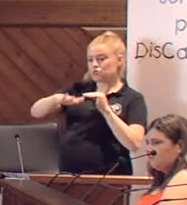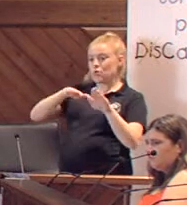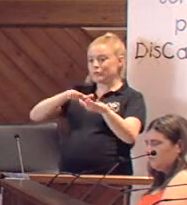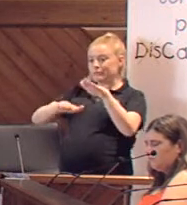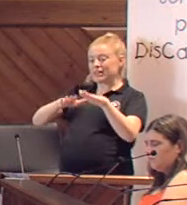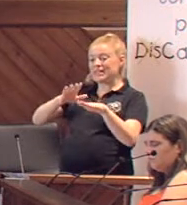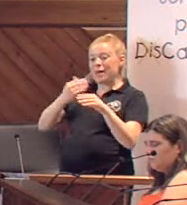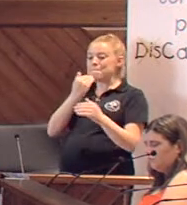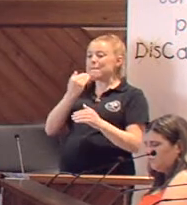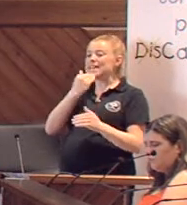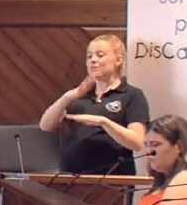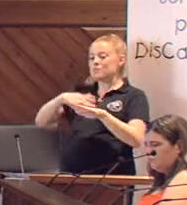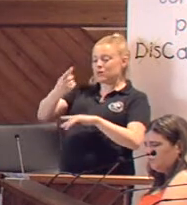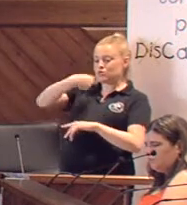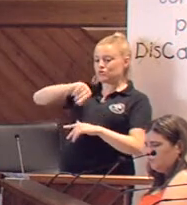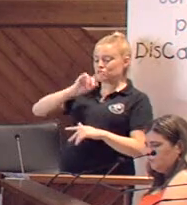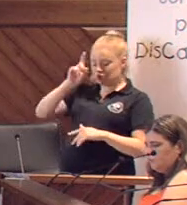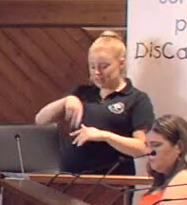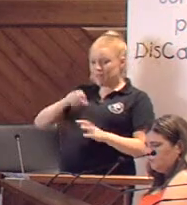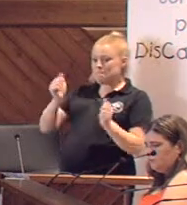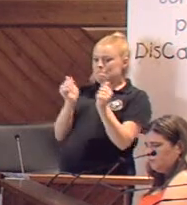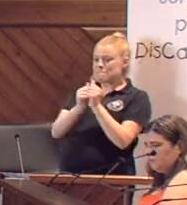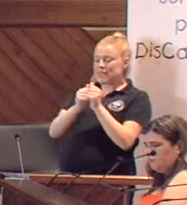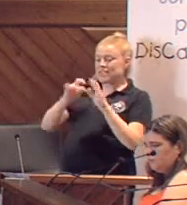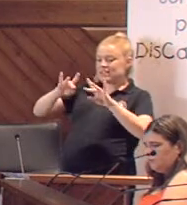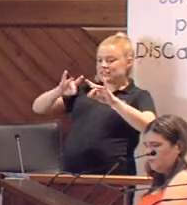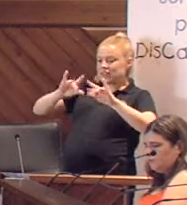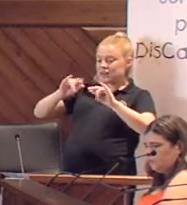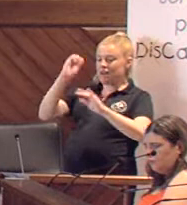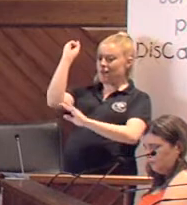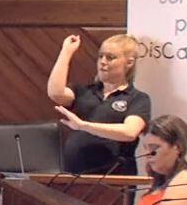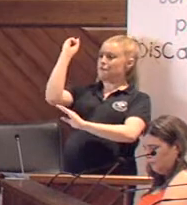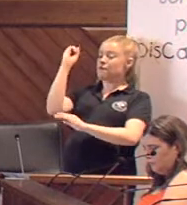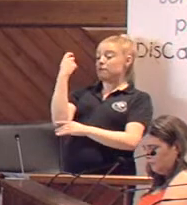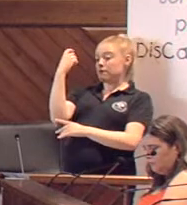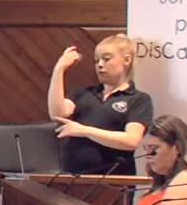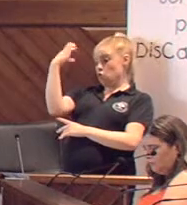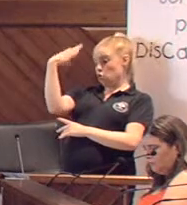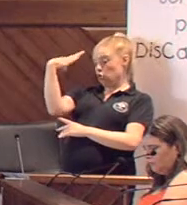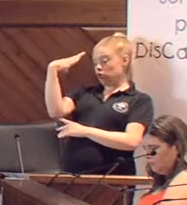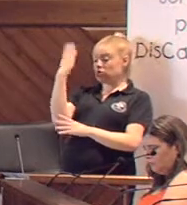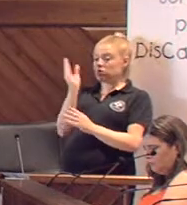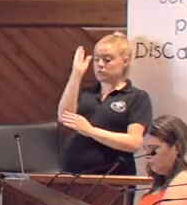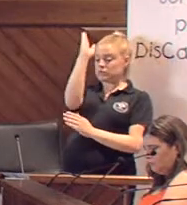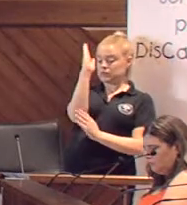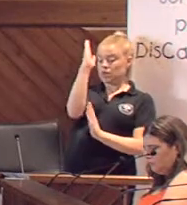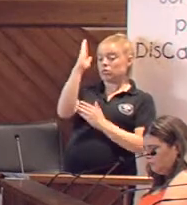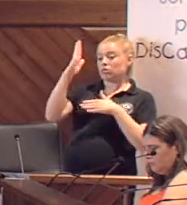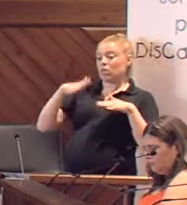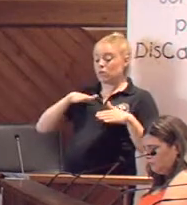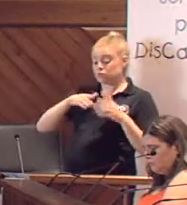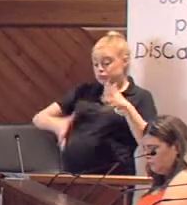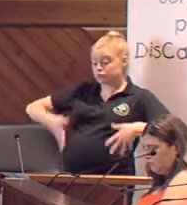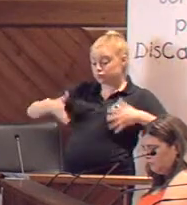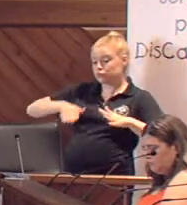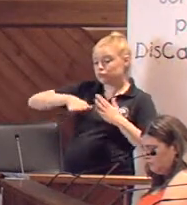nosotros. El suelo tiene piedras y tierra. Las farolas están colocadas en medio del acerado, dificultando nuestro paso.